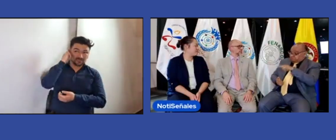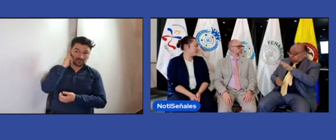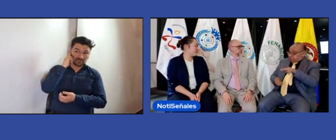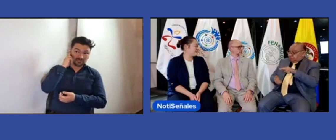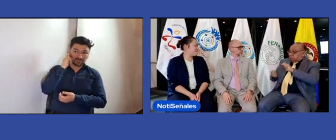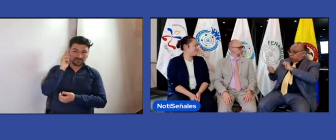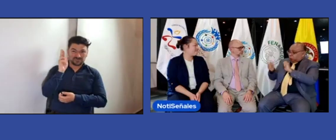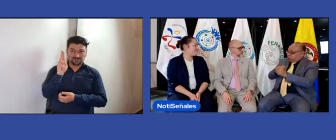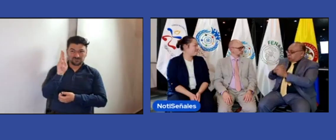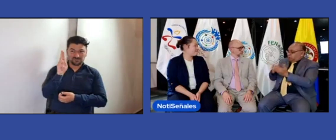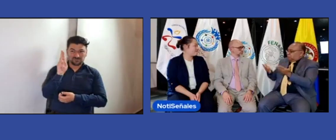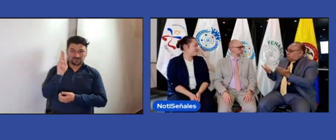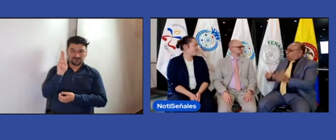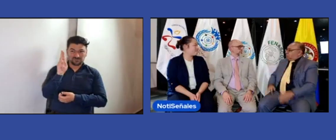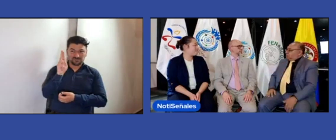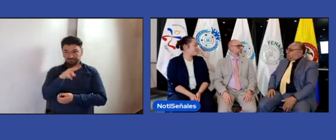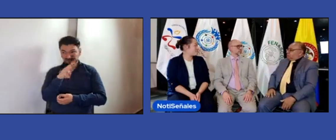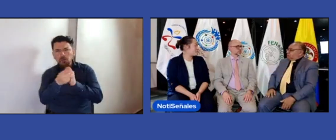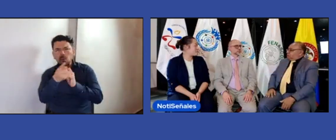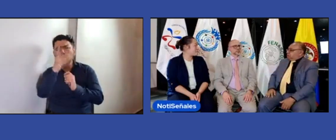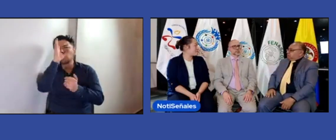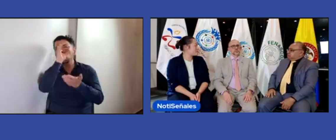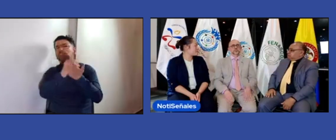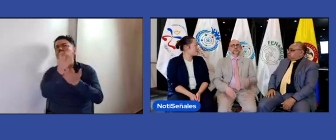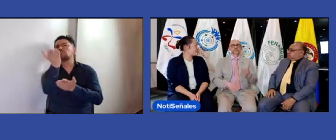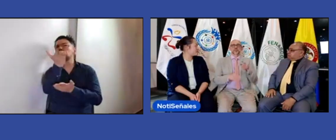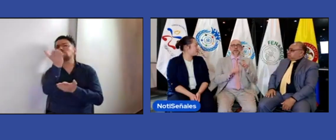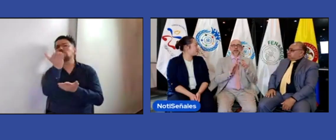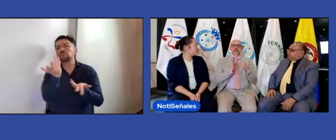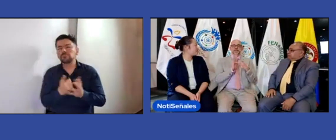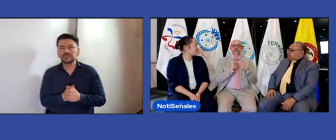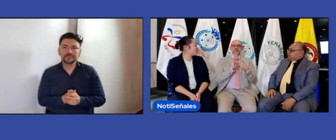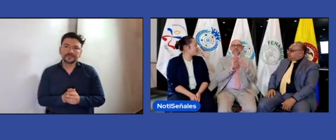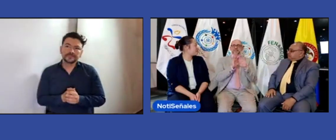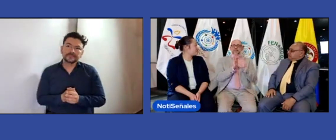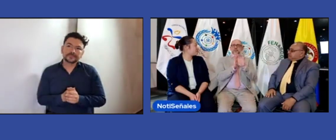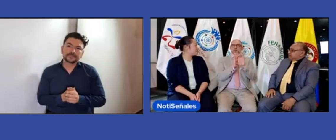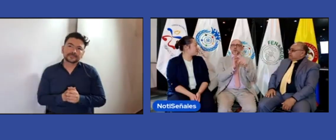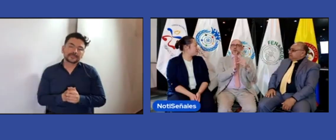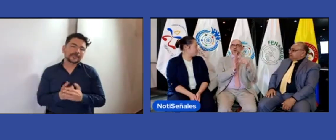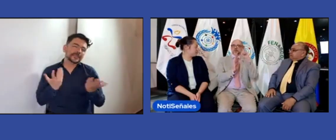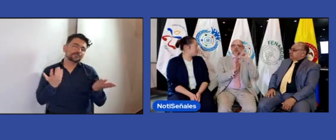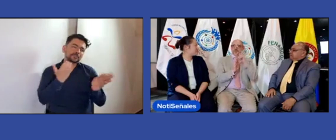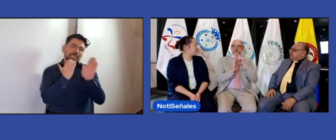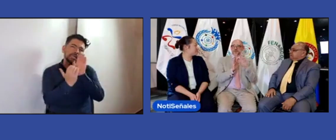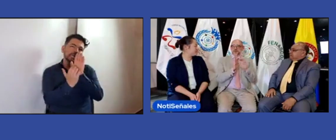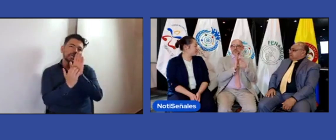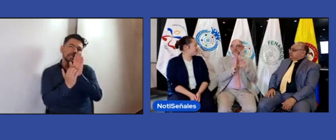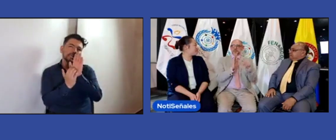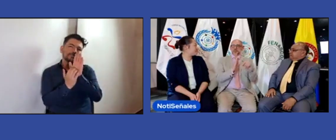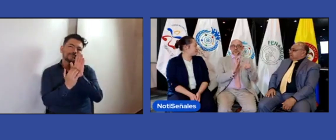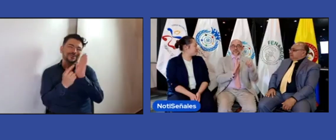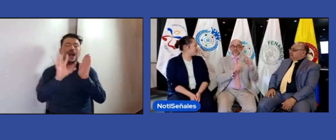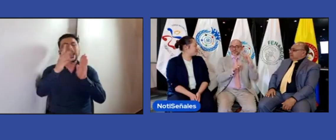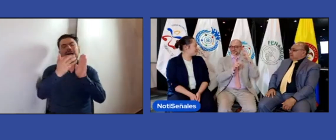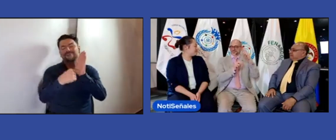robar entonces no sé cómo podríamos plantear ese cambio de ese ícono universal que nos dice que somos las personas sordas